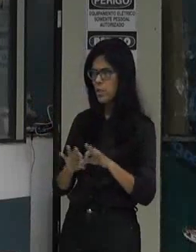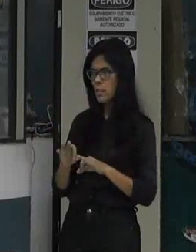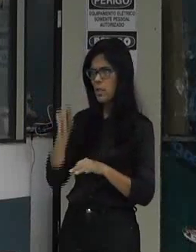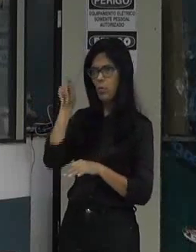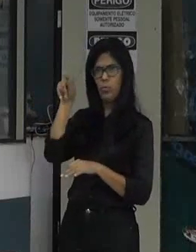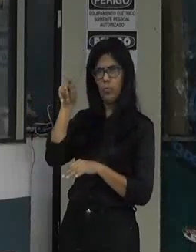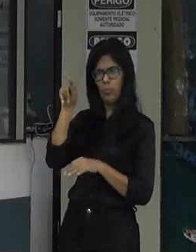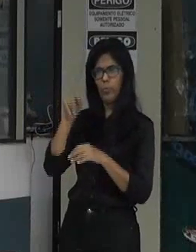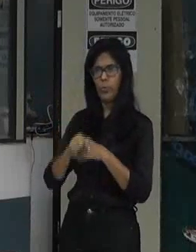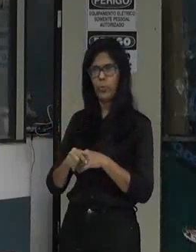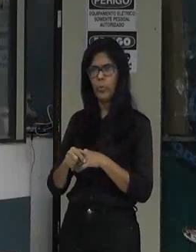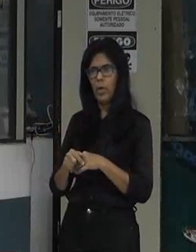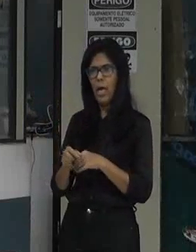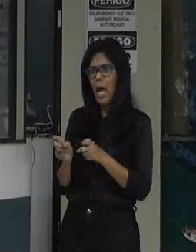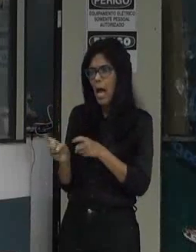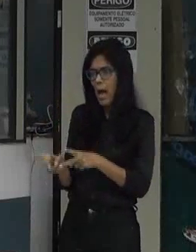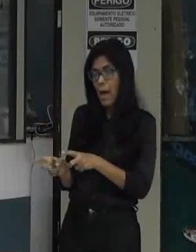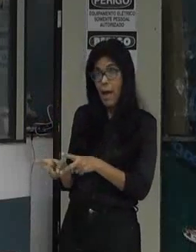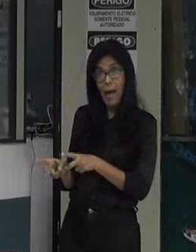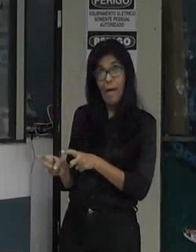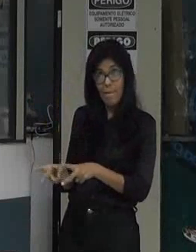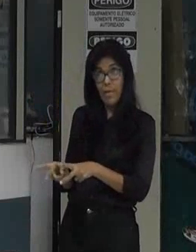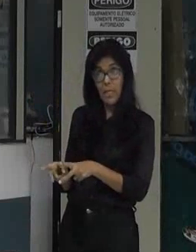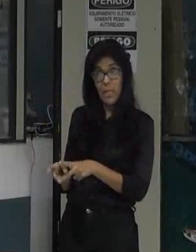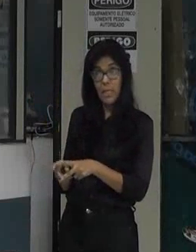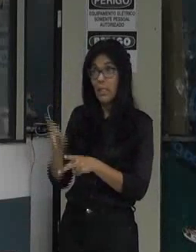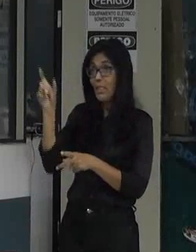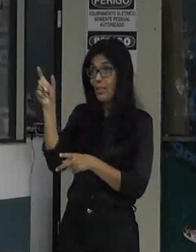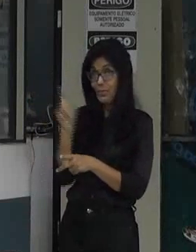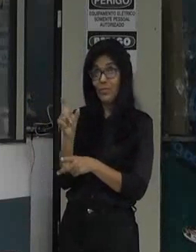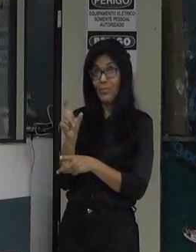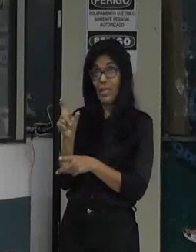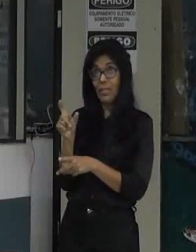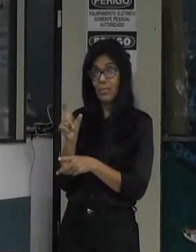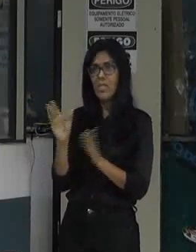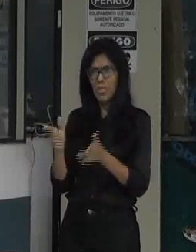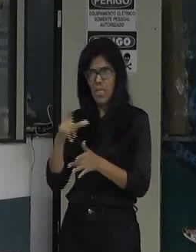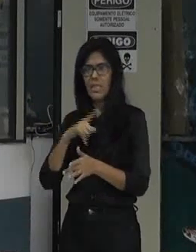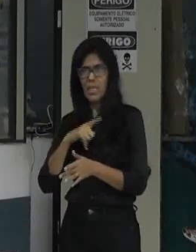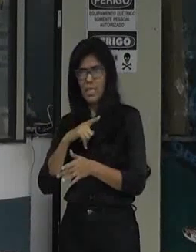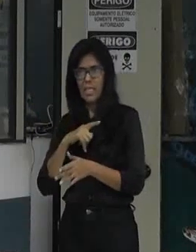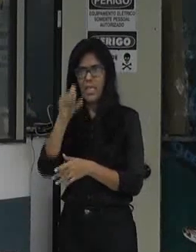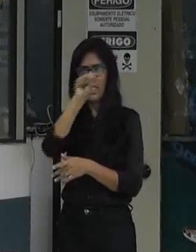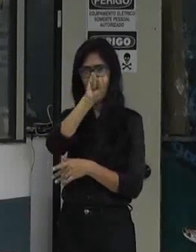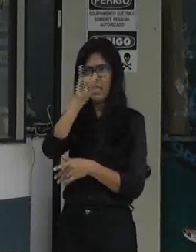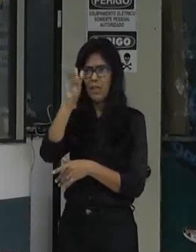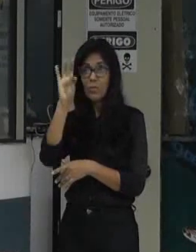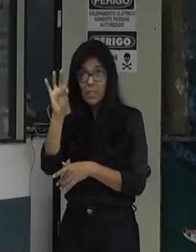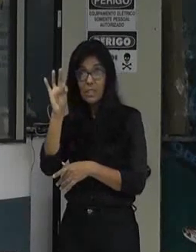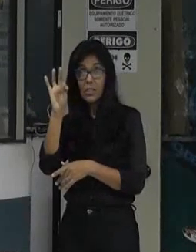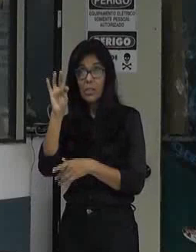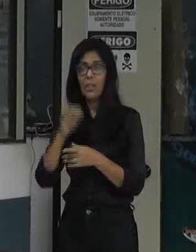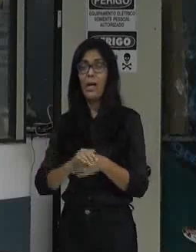integração não como dizem mas como as pessoas que se desculparam no país na raiz